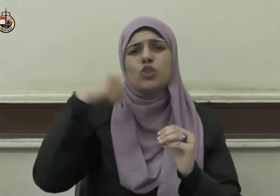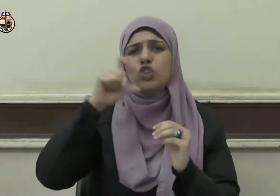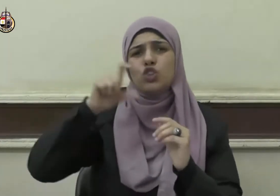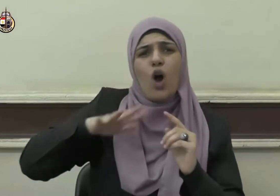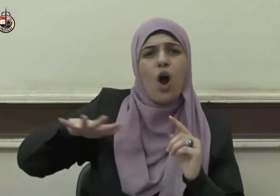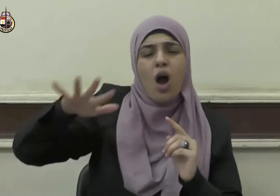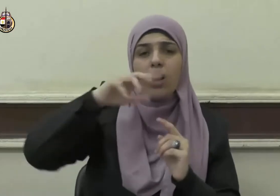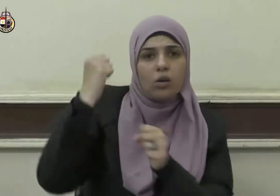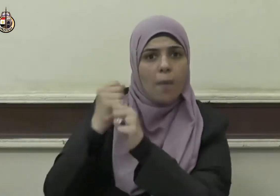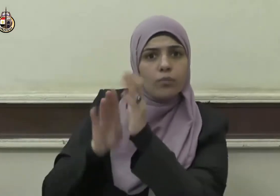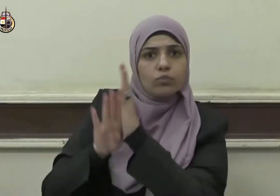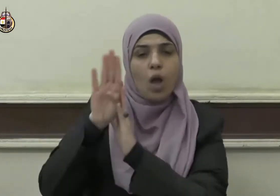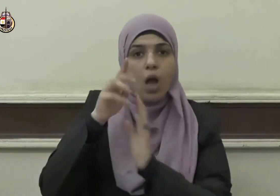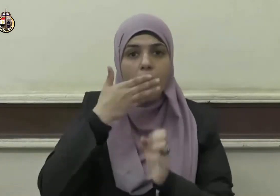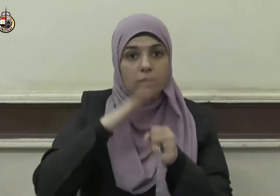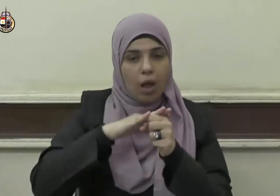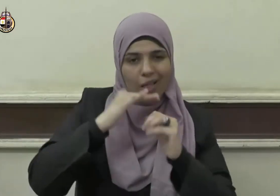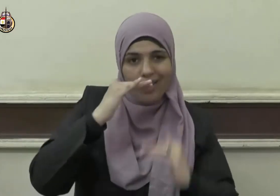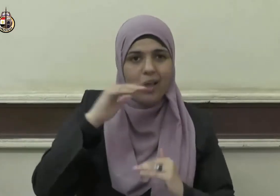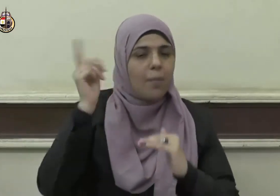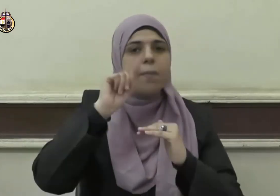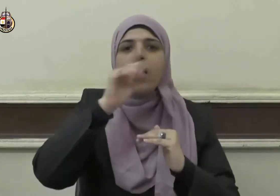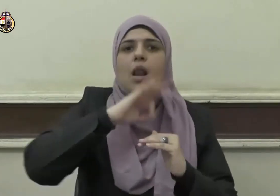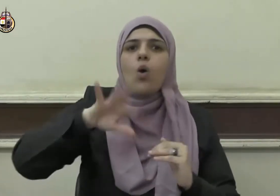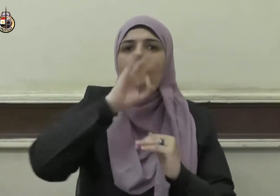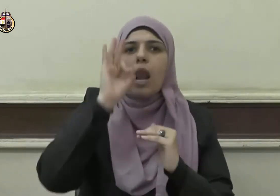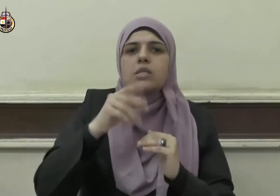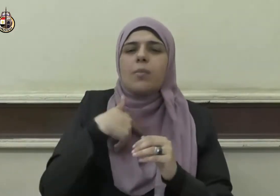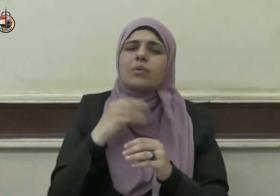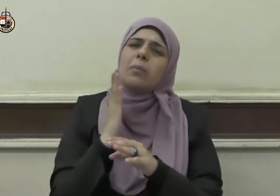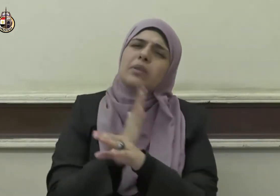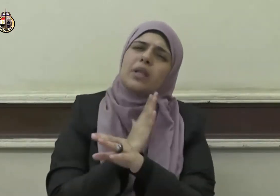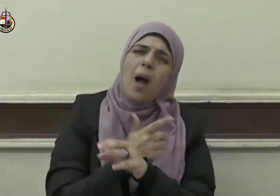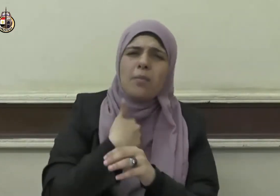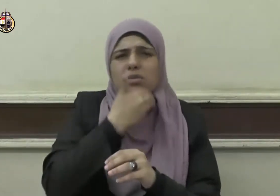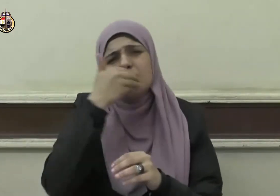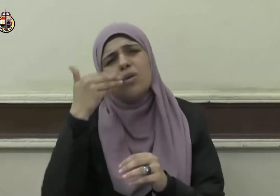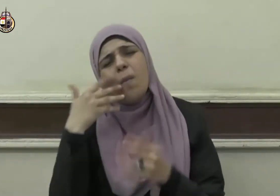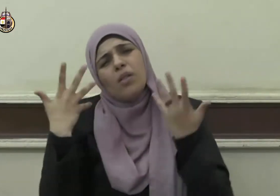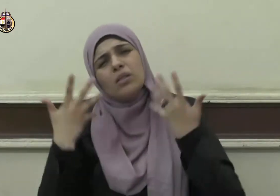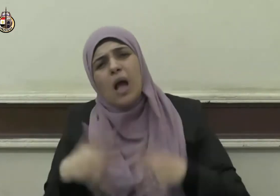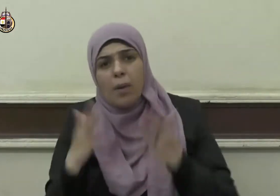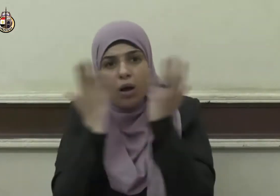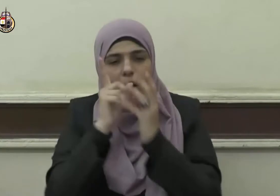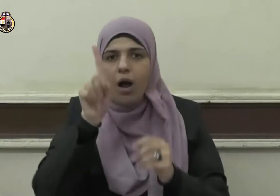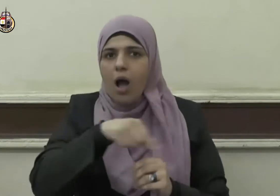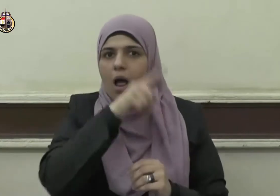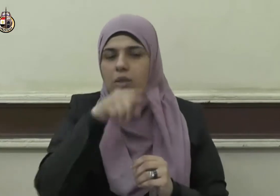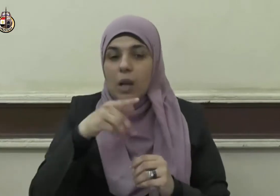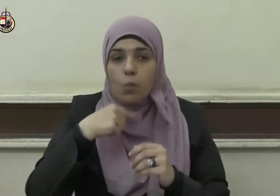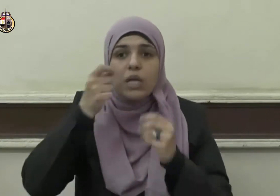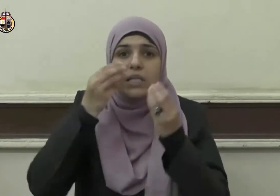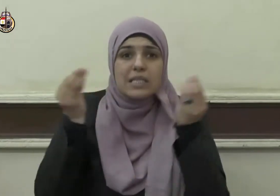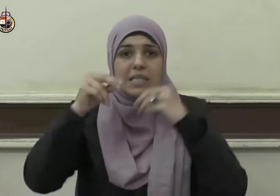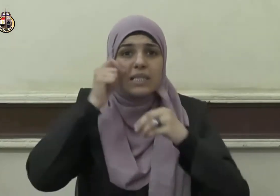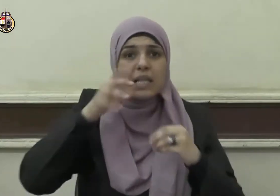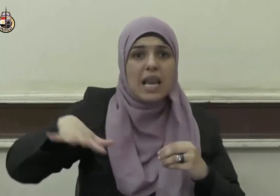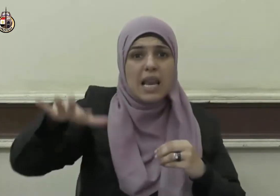من الشهور تحت دعاوى الإرهاق والتعب فكثير من الناس يركضون إلى